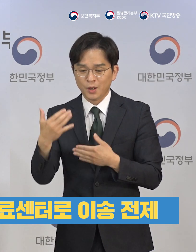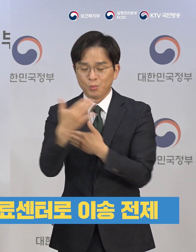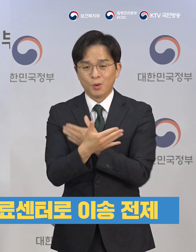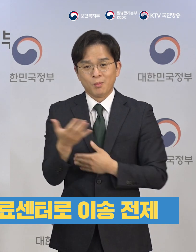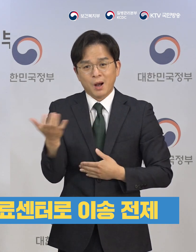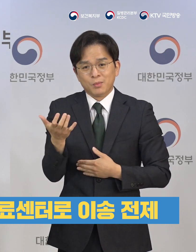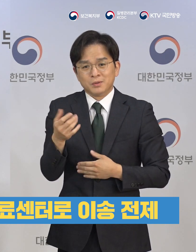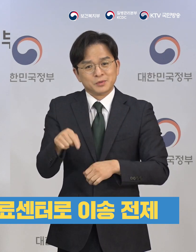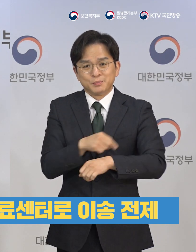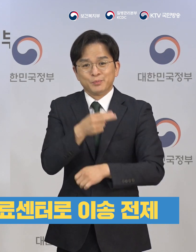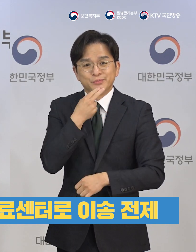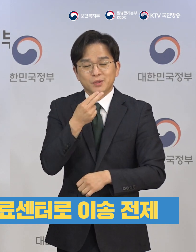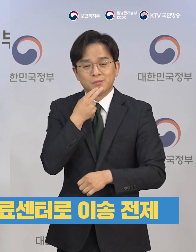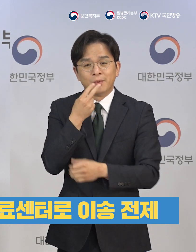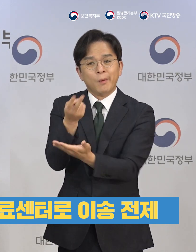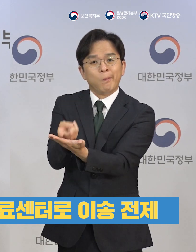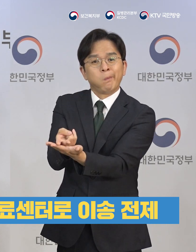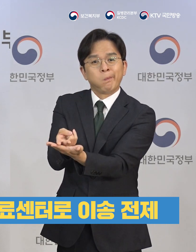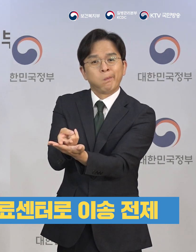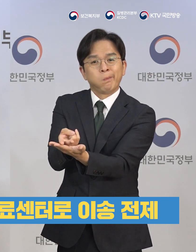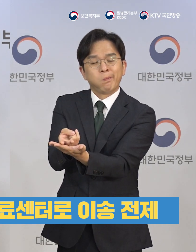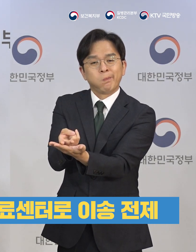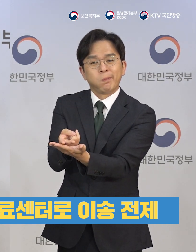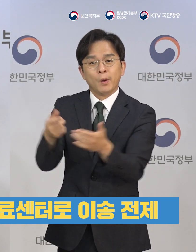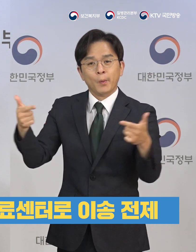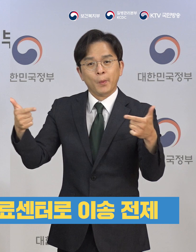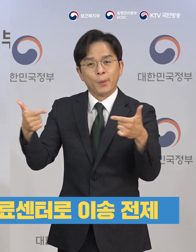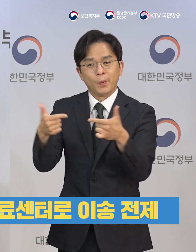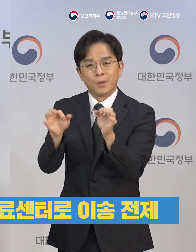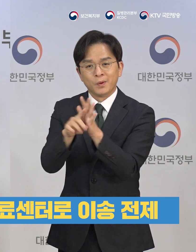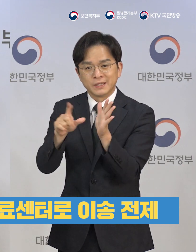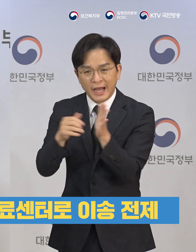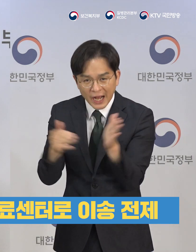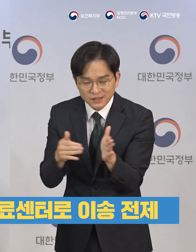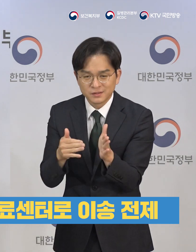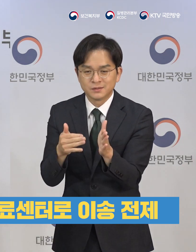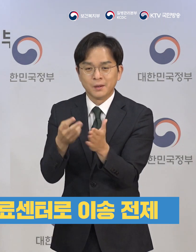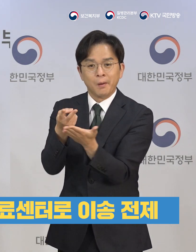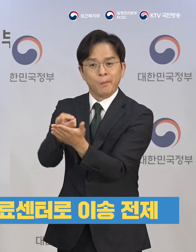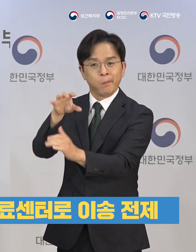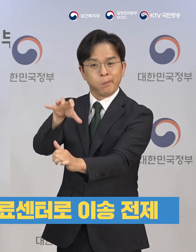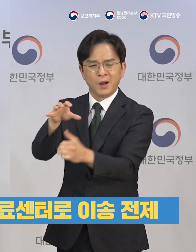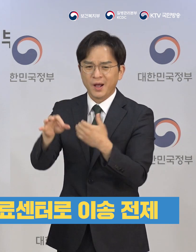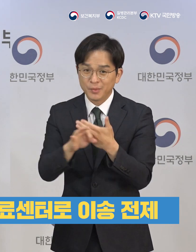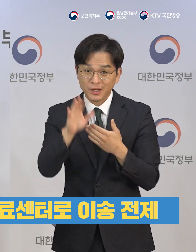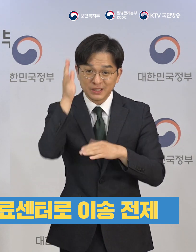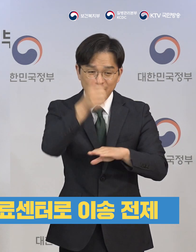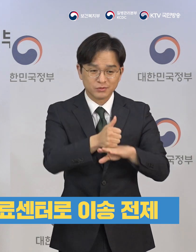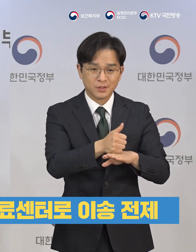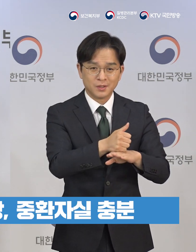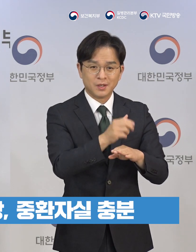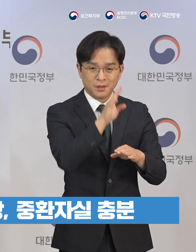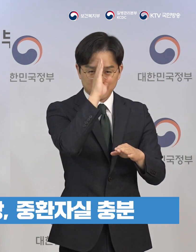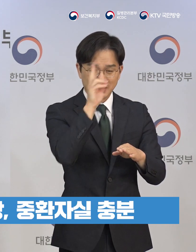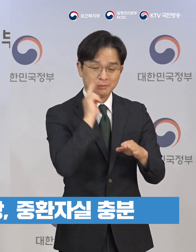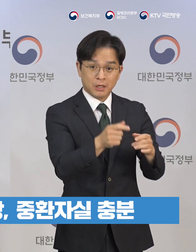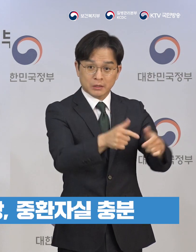갱증 환자들을 1인 병신이나 또는 생활치료센터로 이송할 수 있다는 것을 전제로 한다면